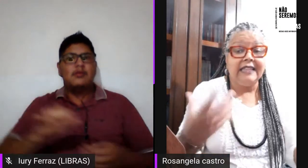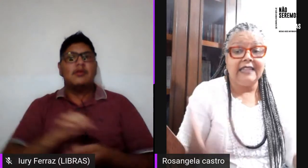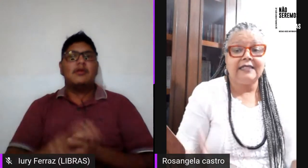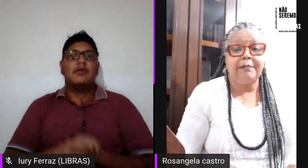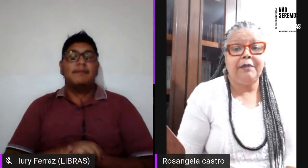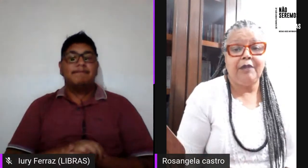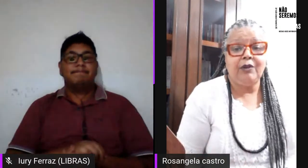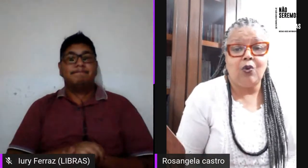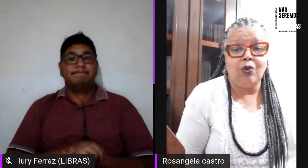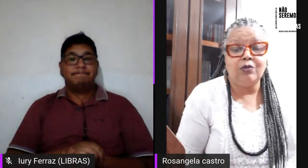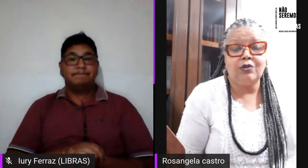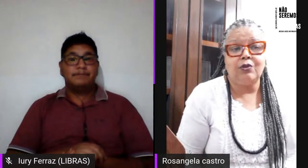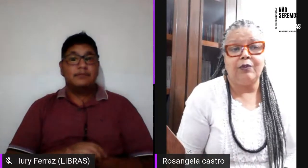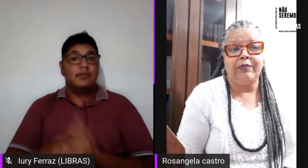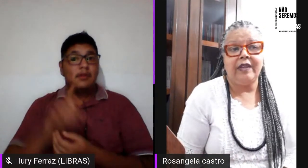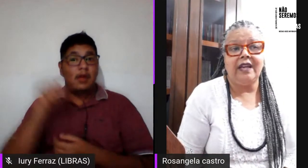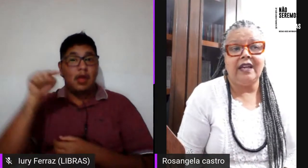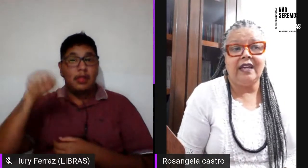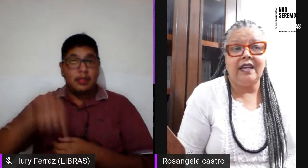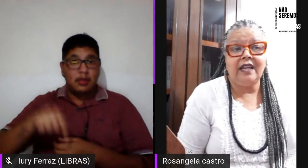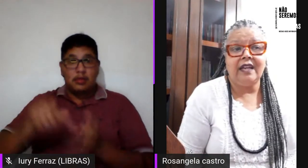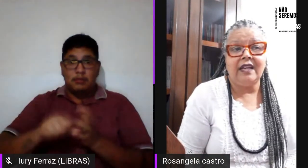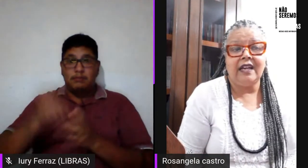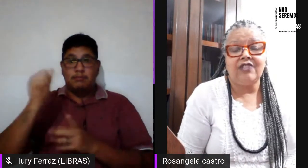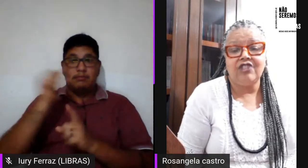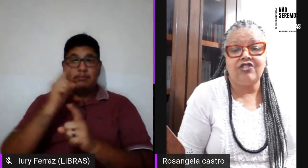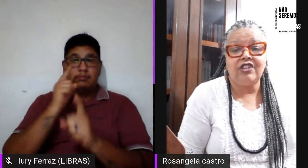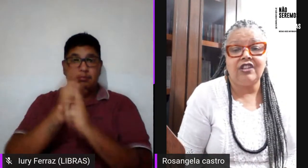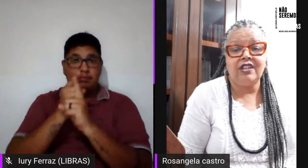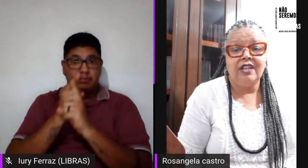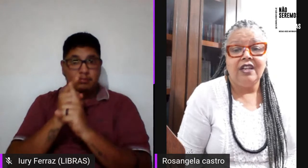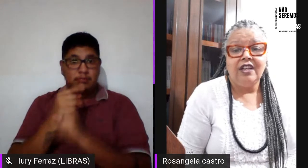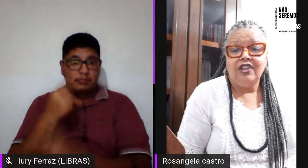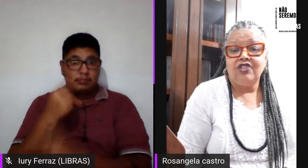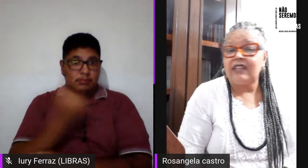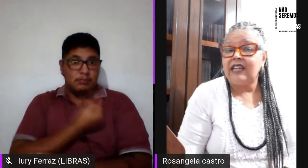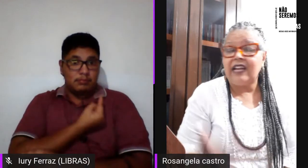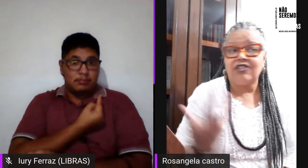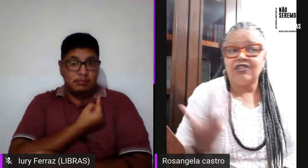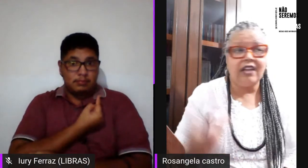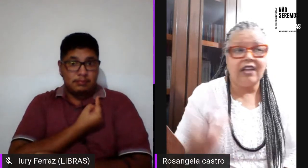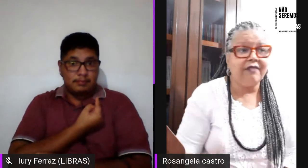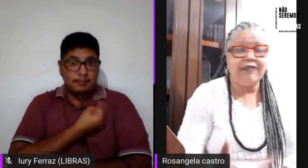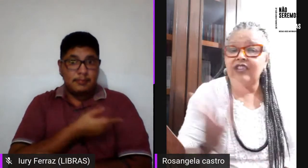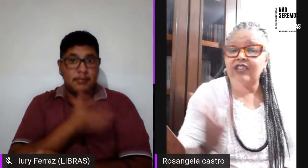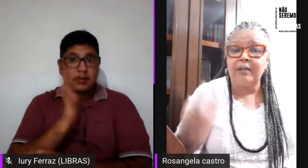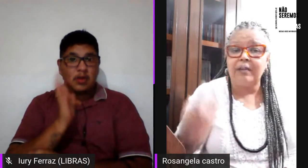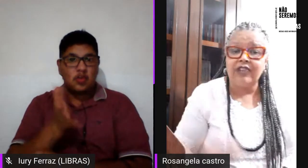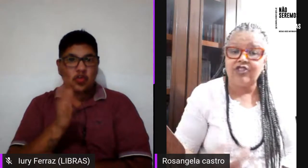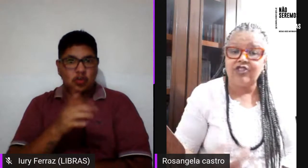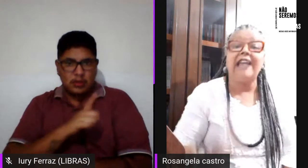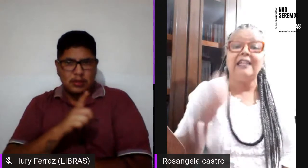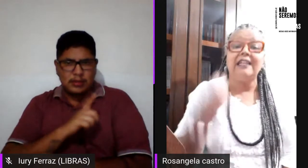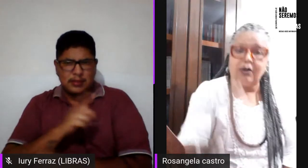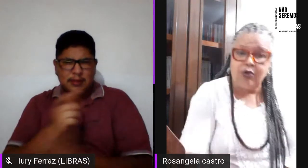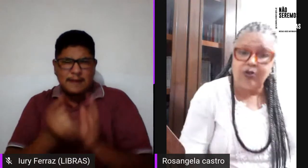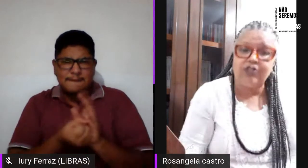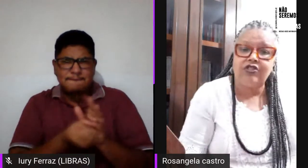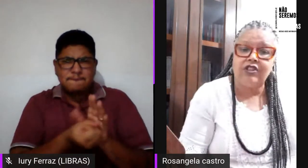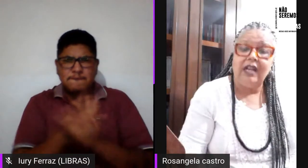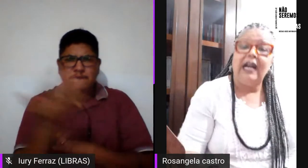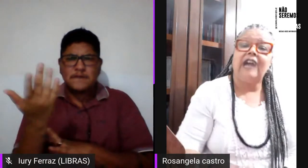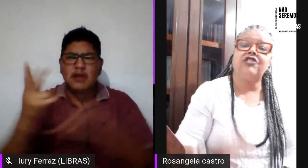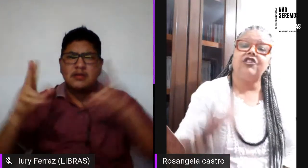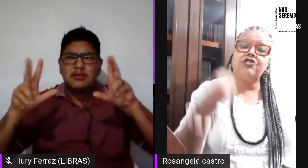e, nesse primeiro encontro, a gente já traz várias temáticas que, ainda